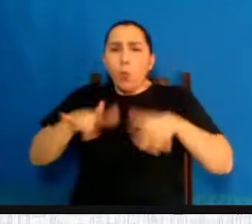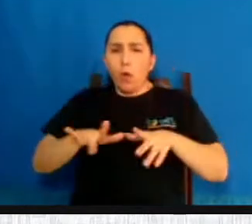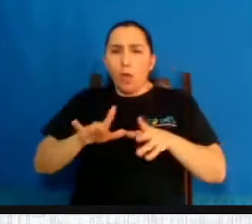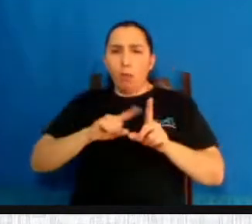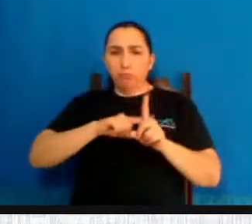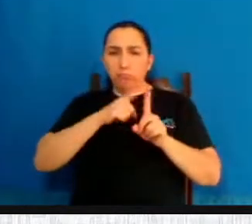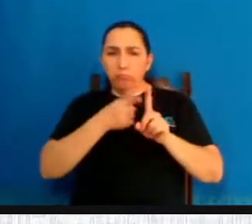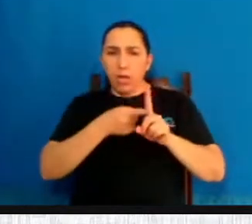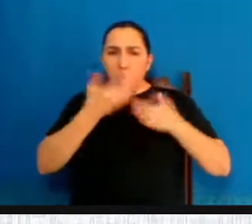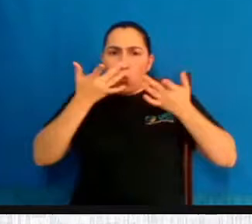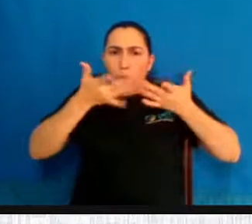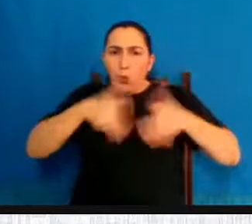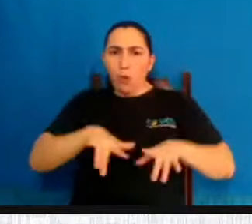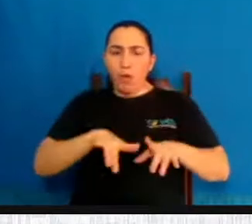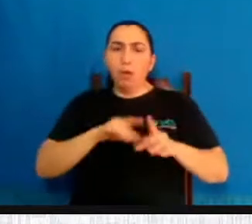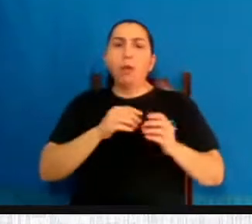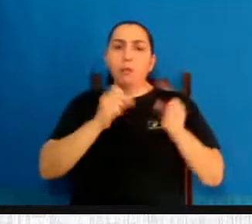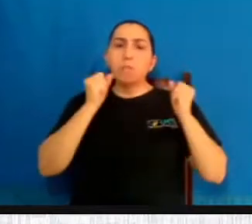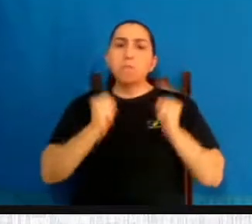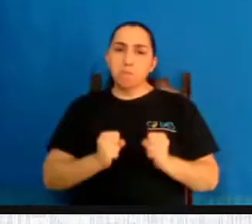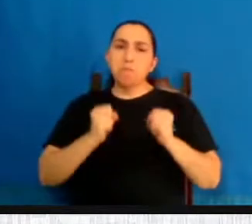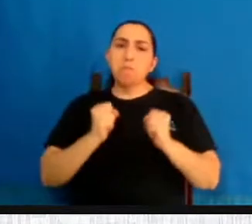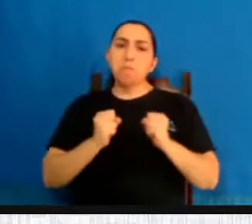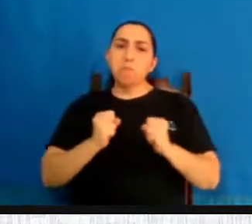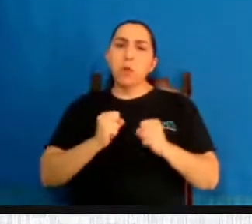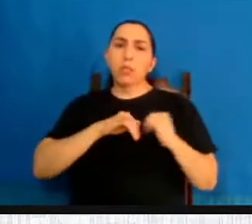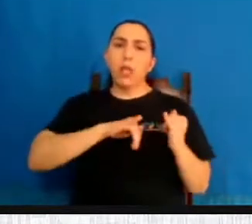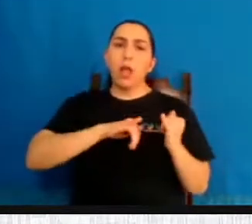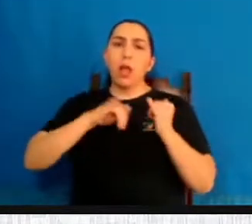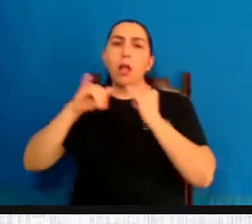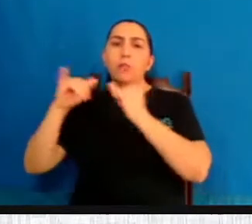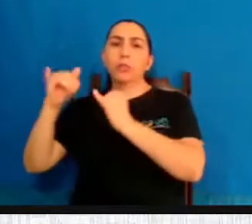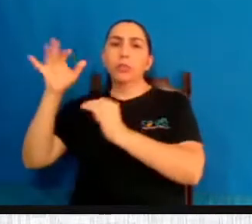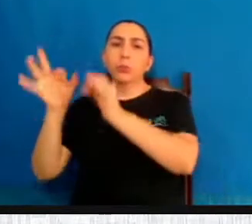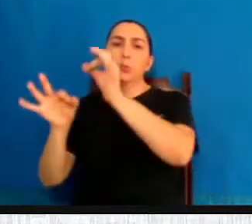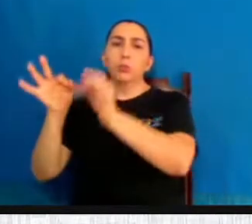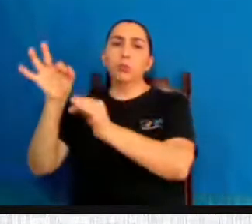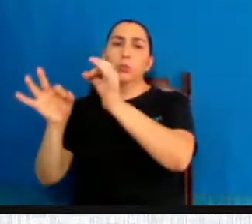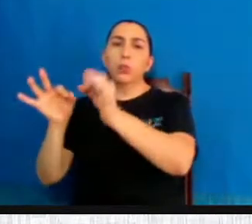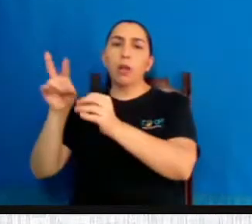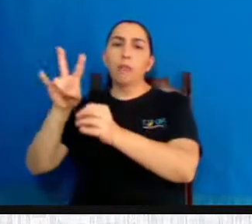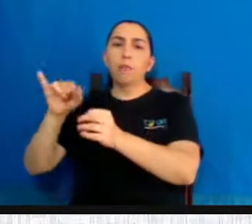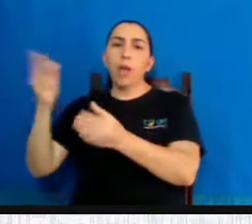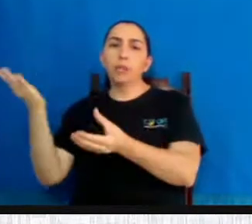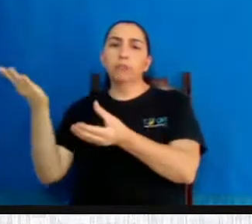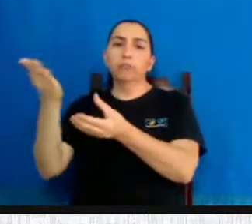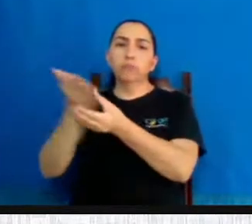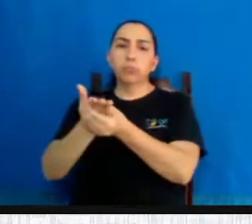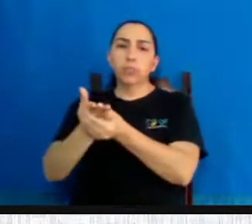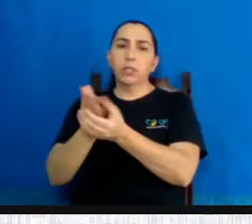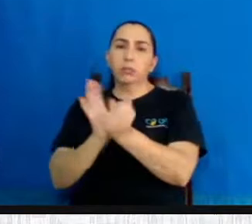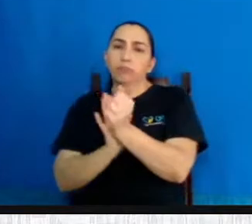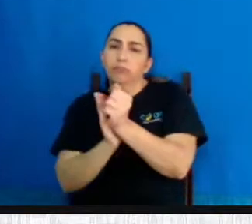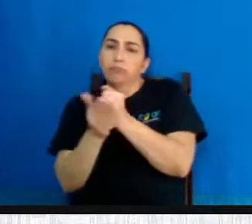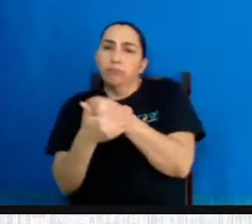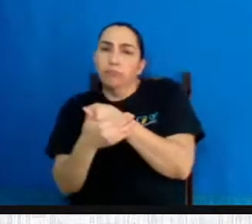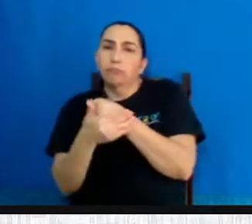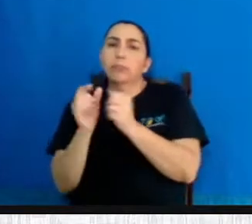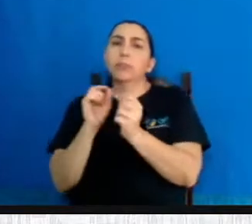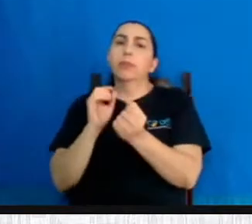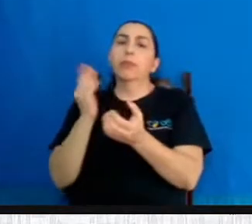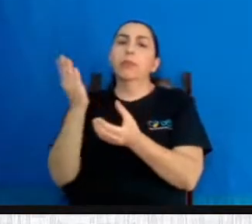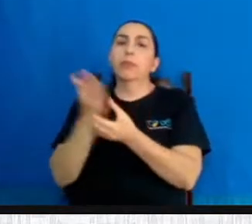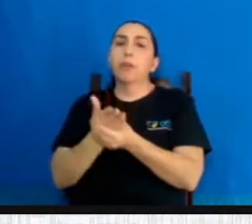pode avisar a vara da infância e da juventude e isso será feito um processo sigiloso, de doação da